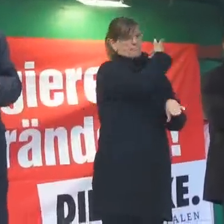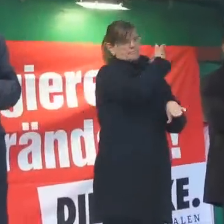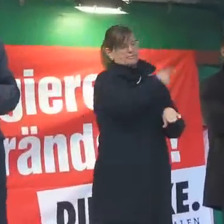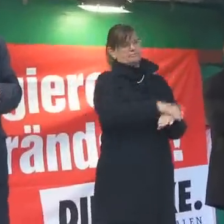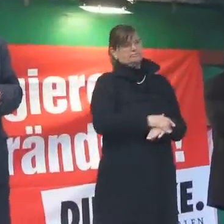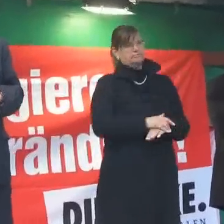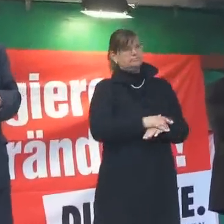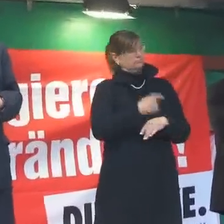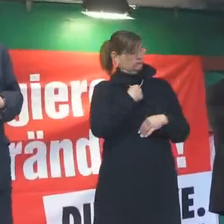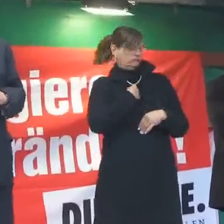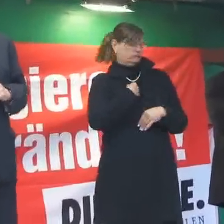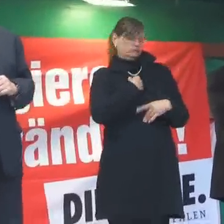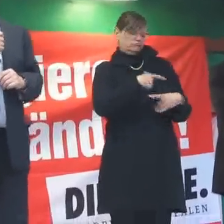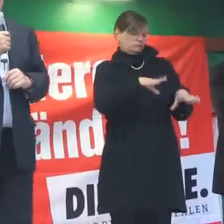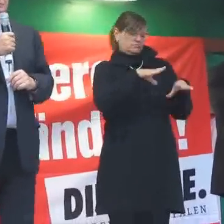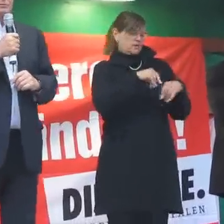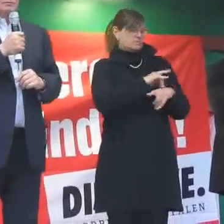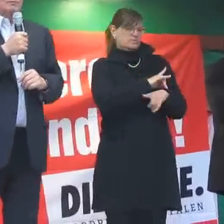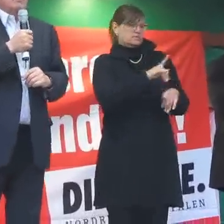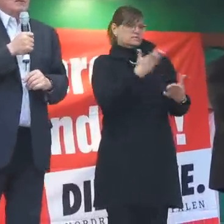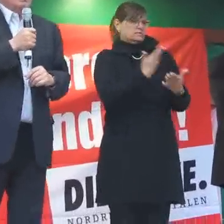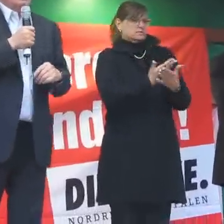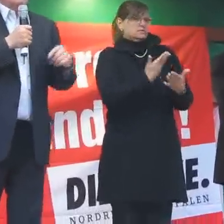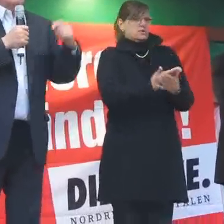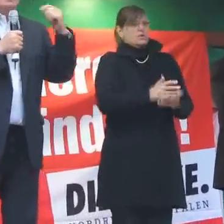abfinden.